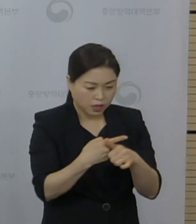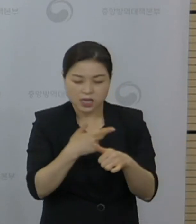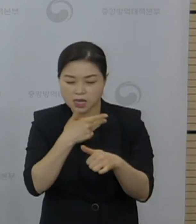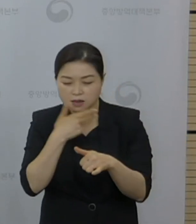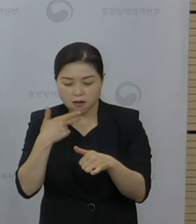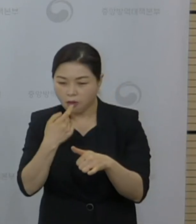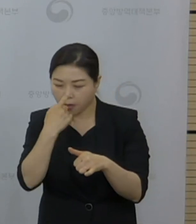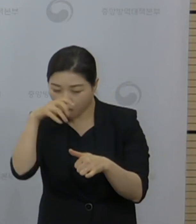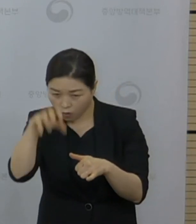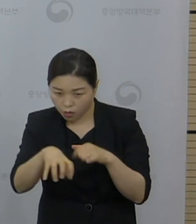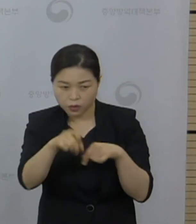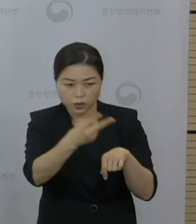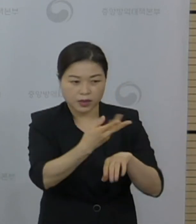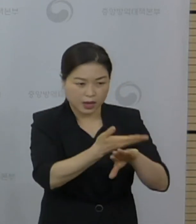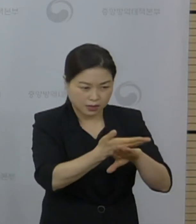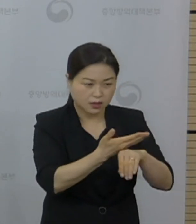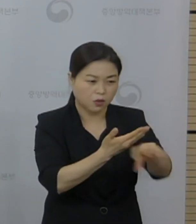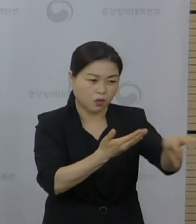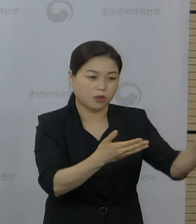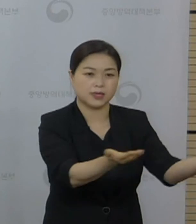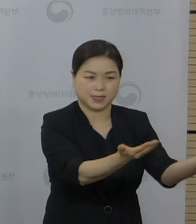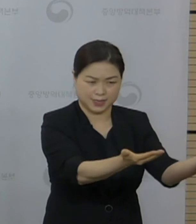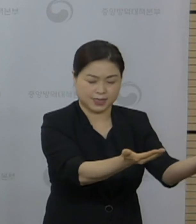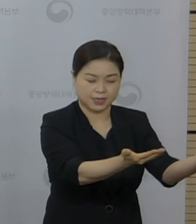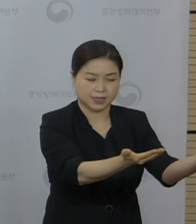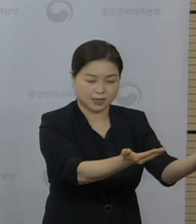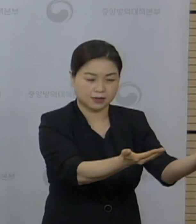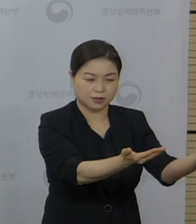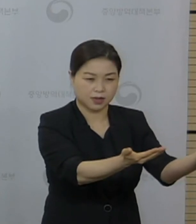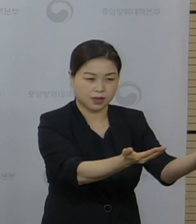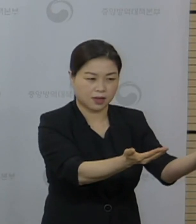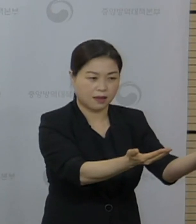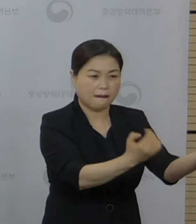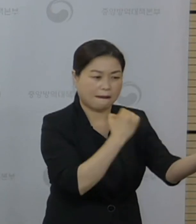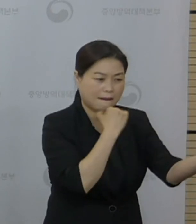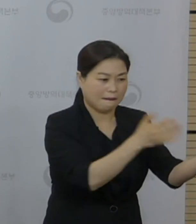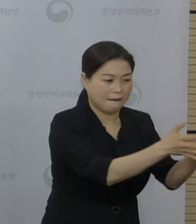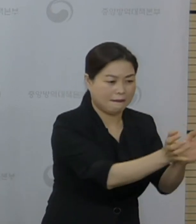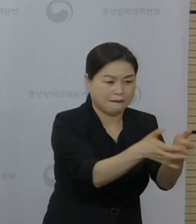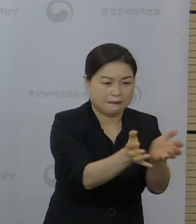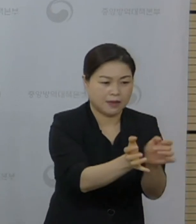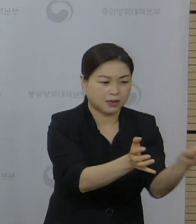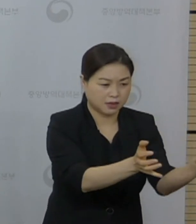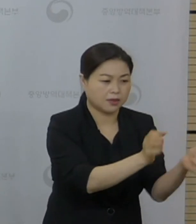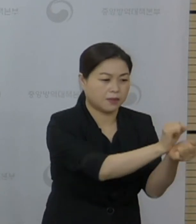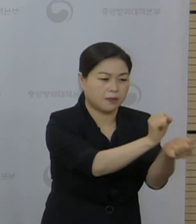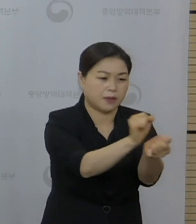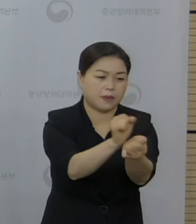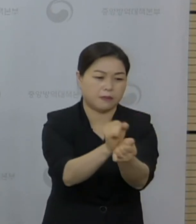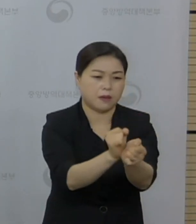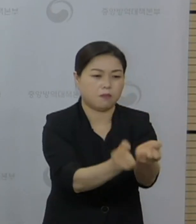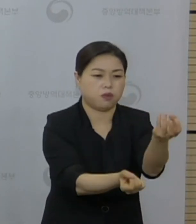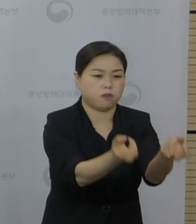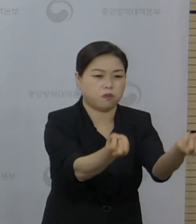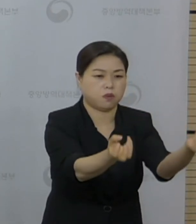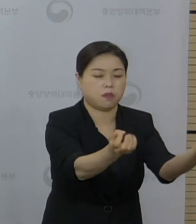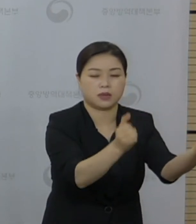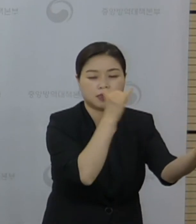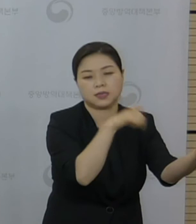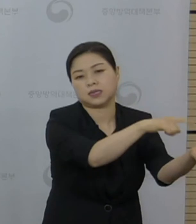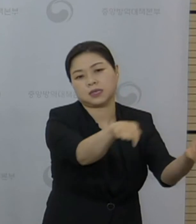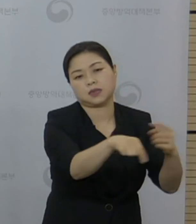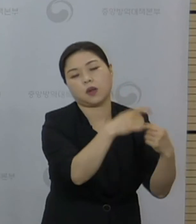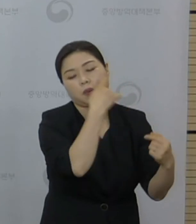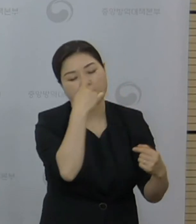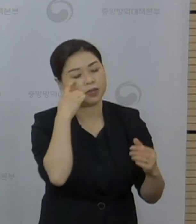중규모 이상의 집단 사례가 계속 연달아 발생한 걸로 현재 파악을 하고